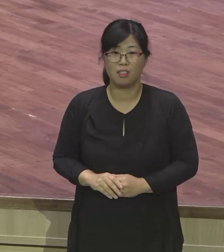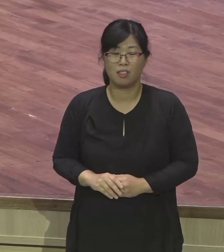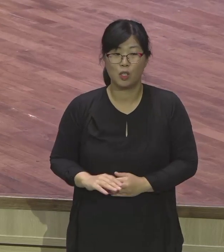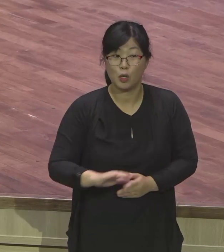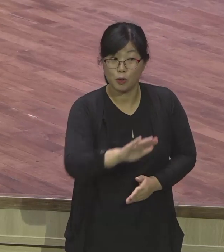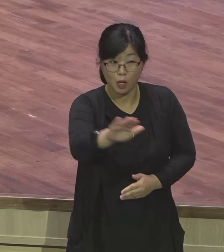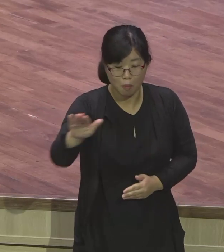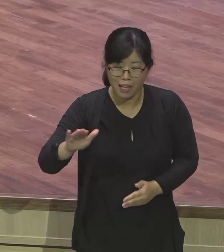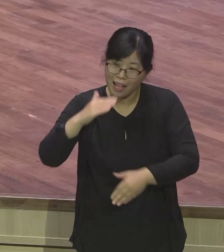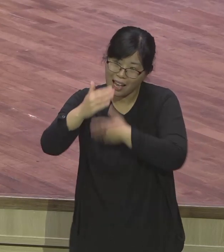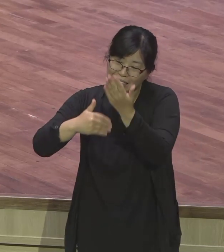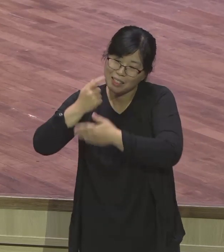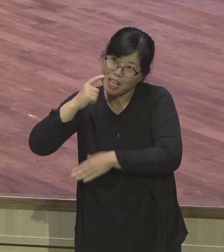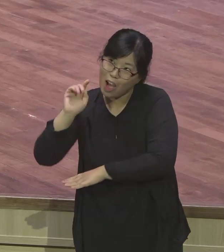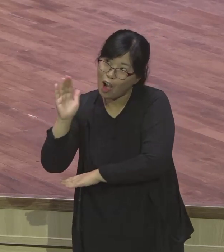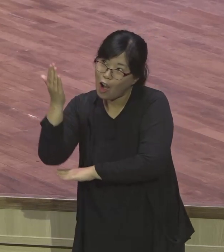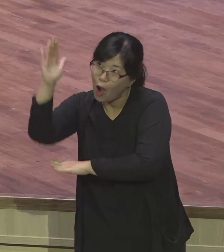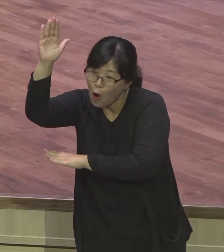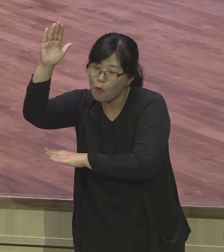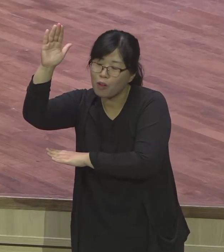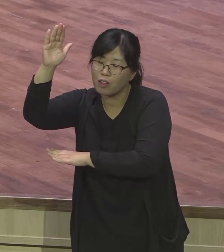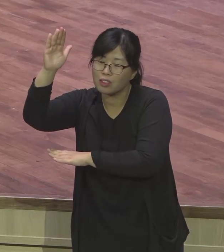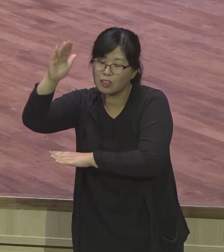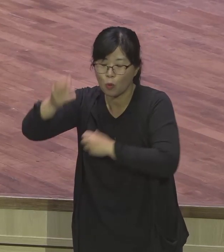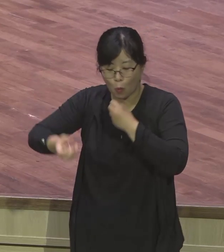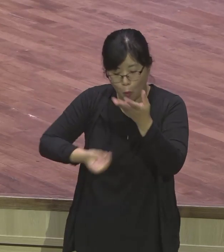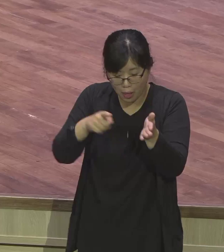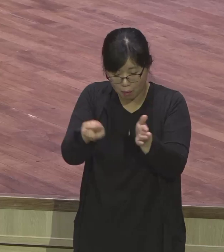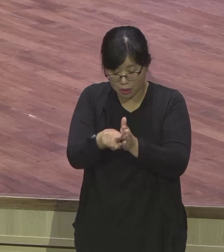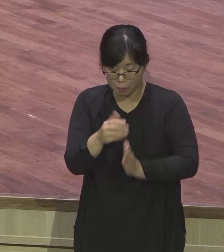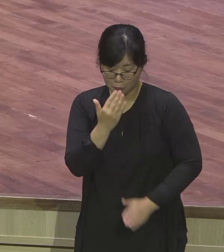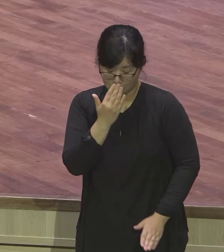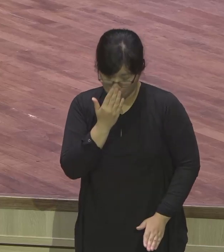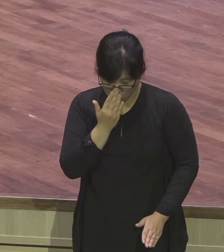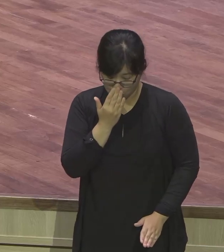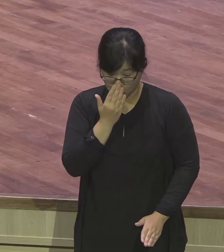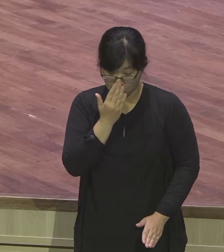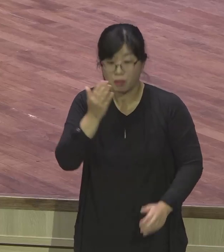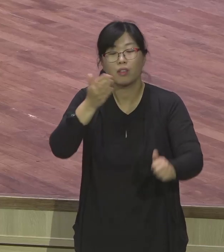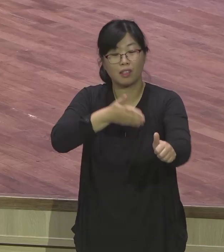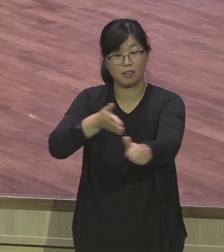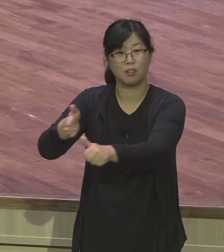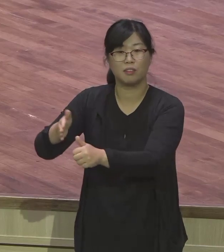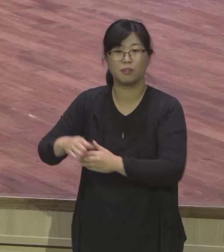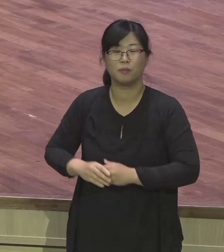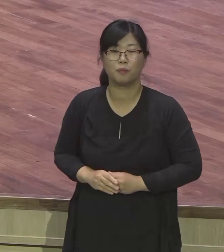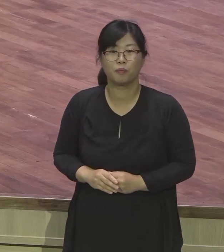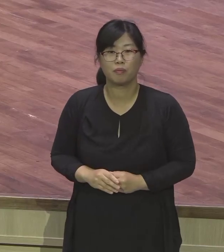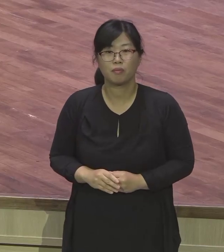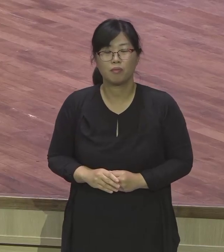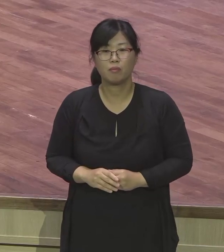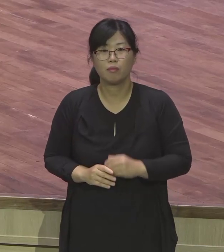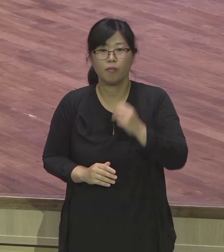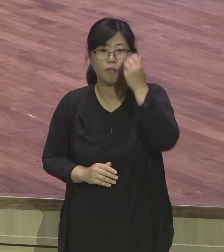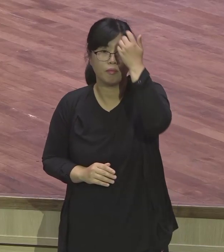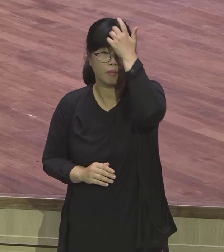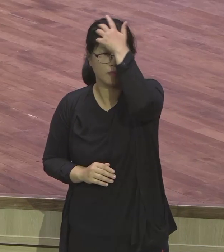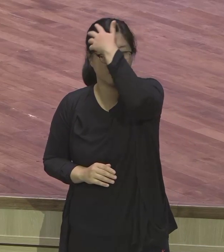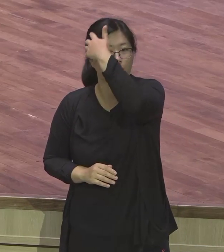행동이 있게 되기를 바랍니다. 장식의 40장에 보면 두 관원의 꿈을 이제 꿈분들을 요셉이 해석을